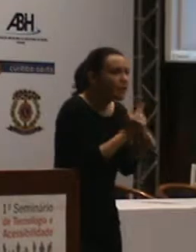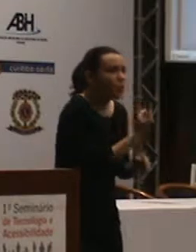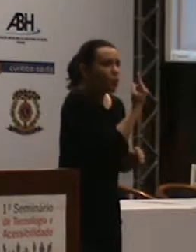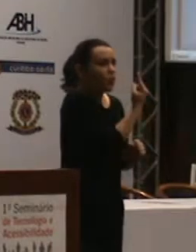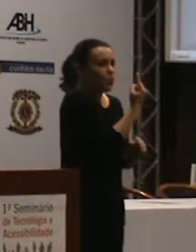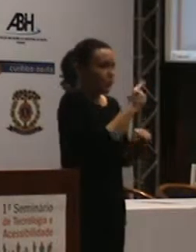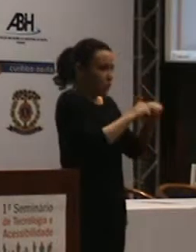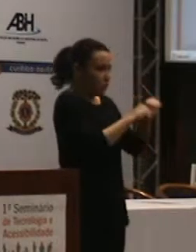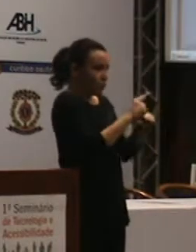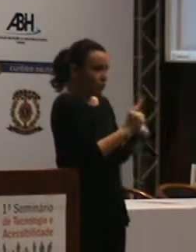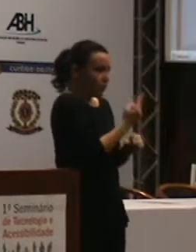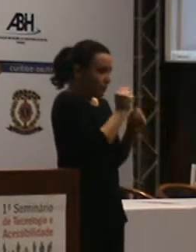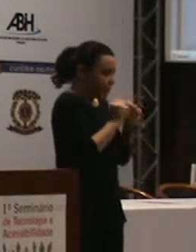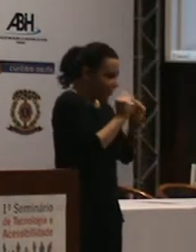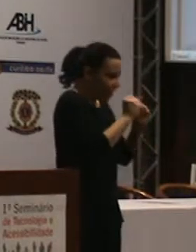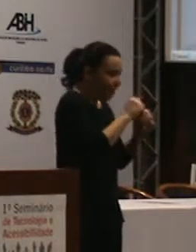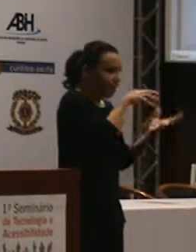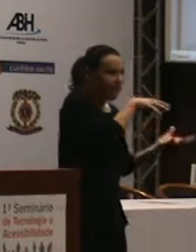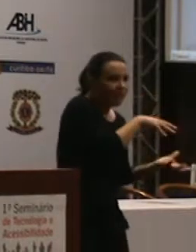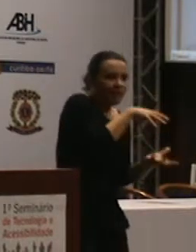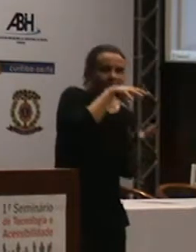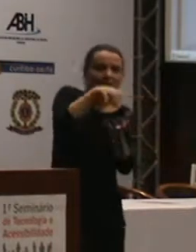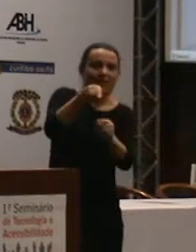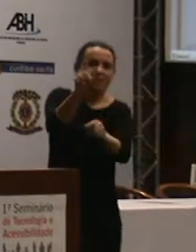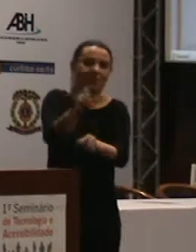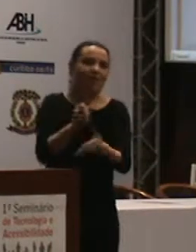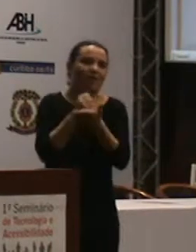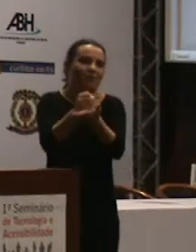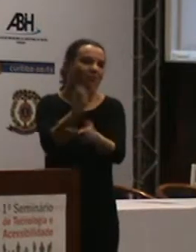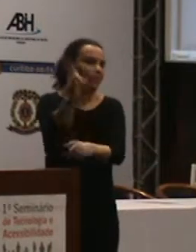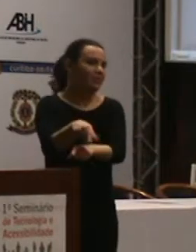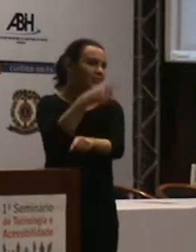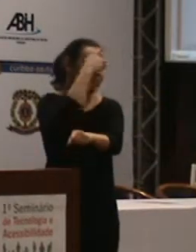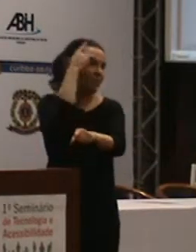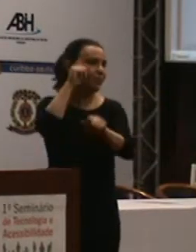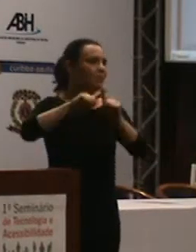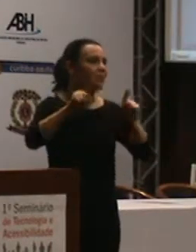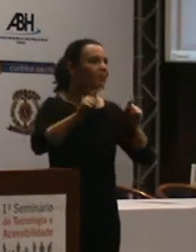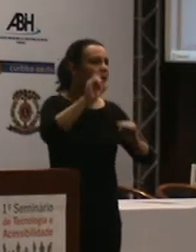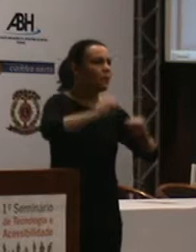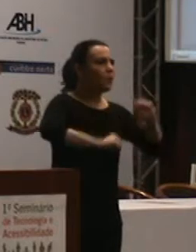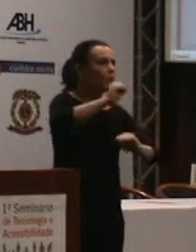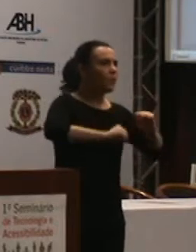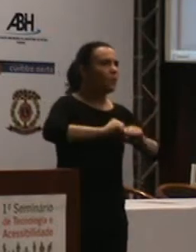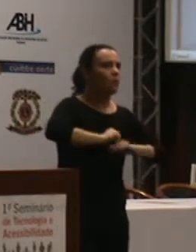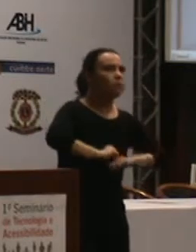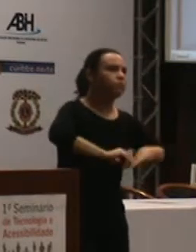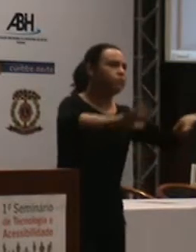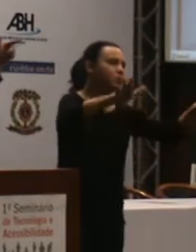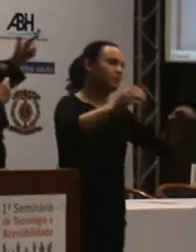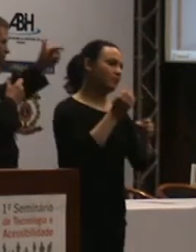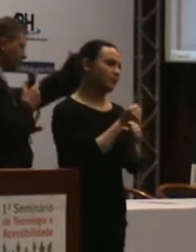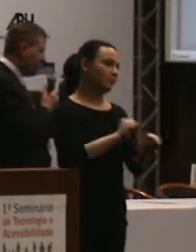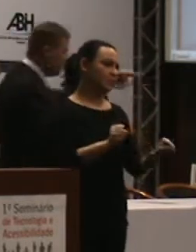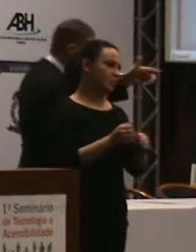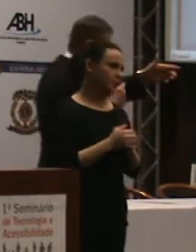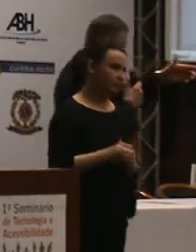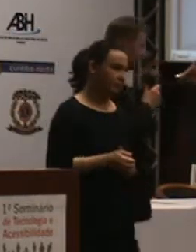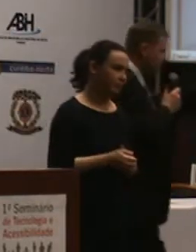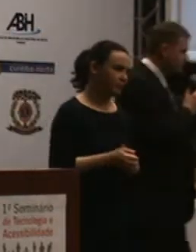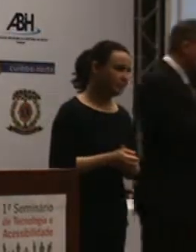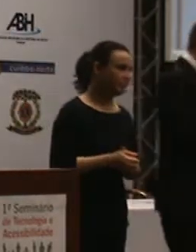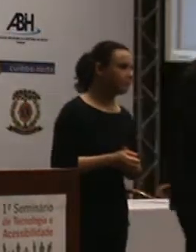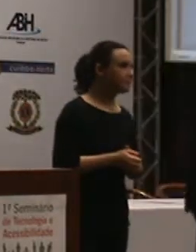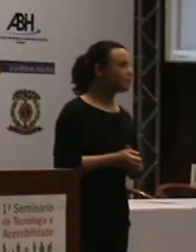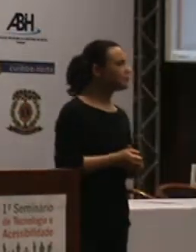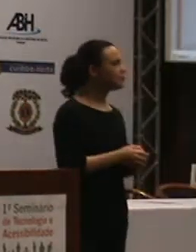E, comentando ali o que colega falou, foi feito em uma auditoria, uma coisa